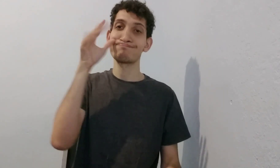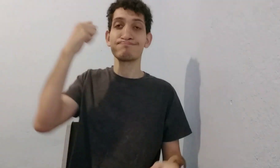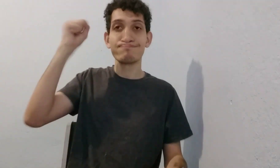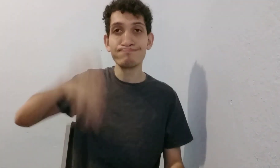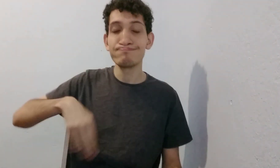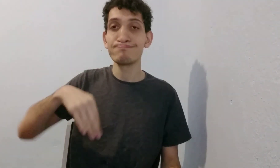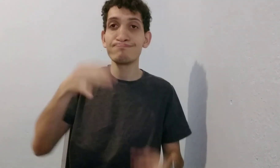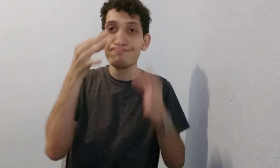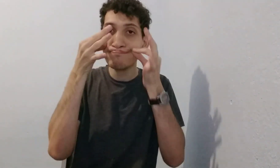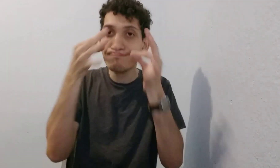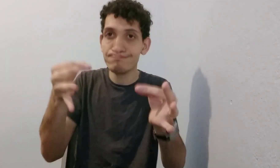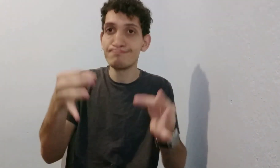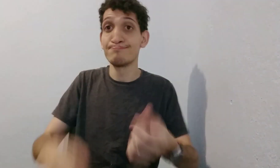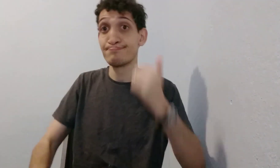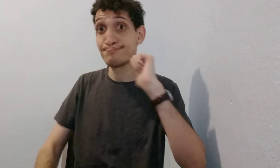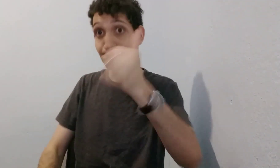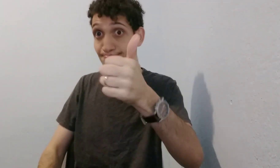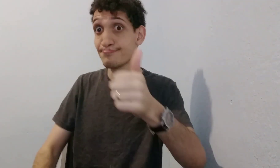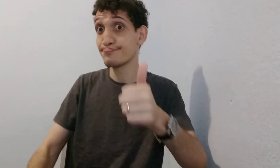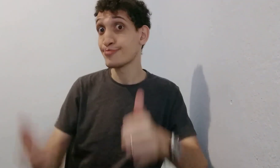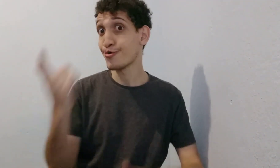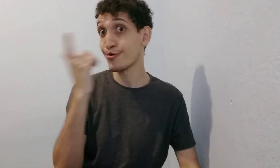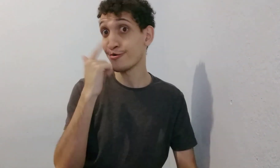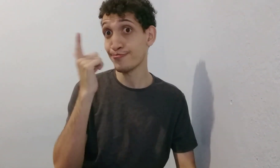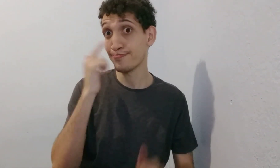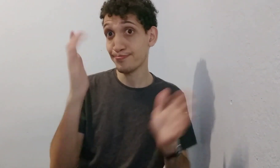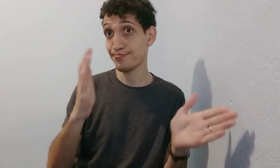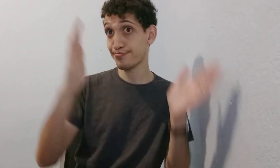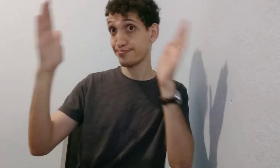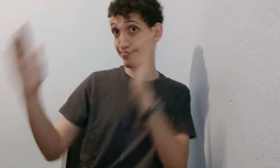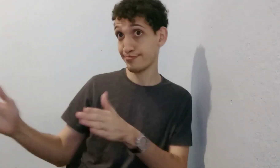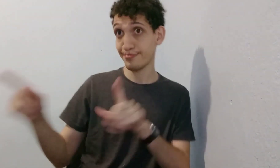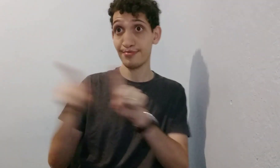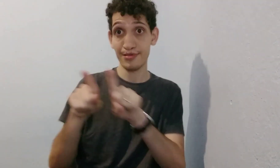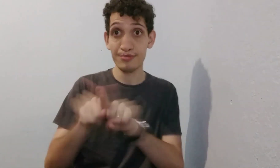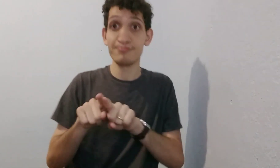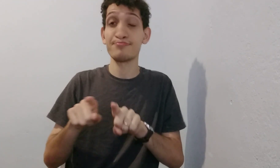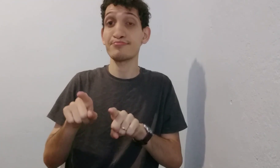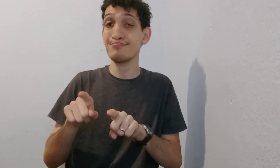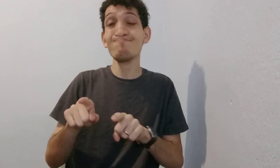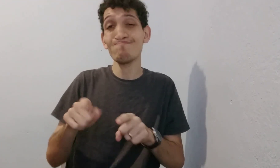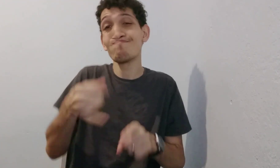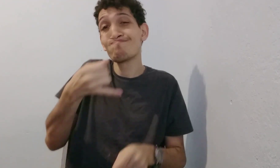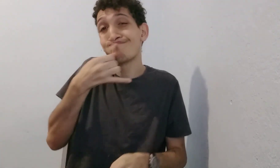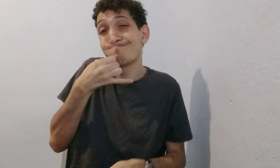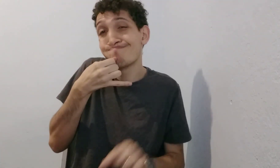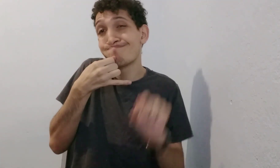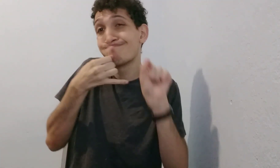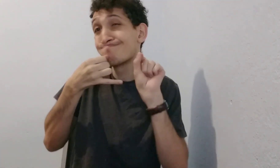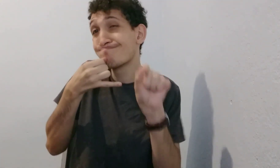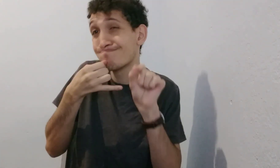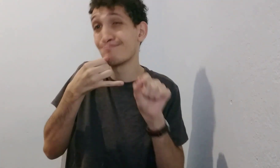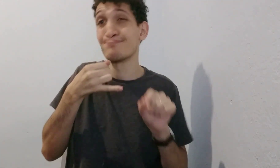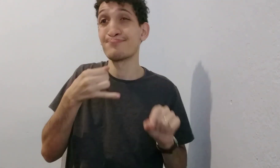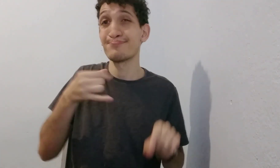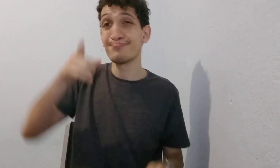Então, a gente compreenda, tá bom? Vamos montar atenção, né? Vamos ver aqui agora. E também, triste